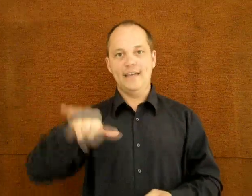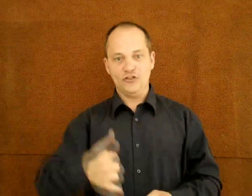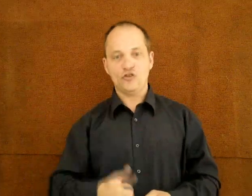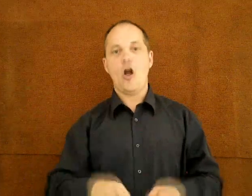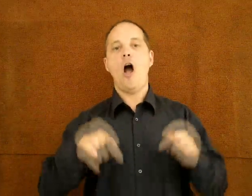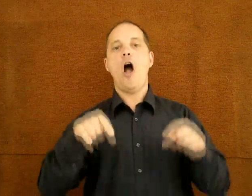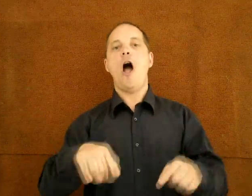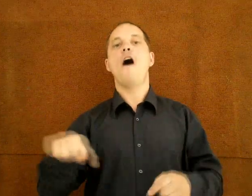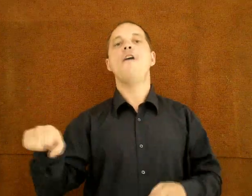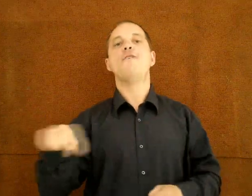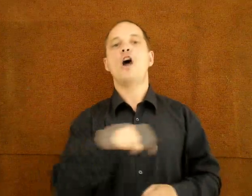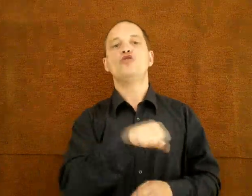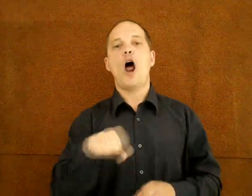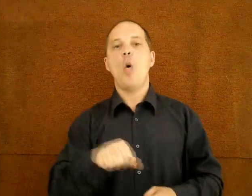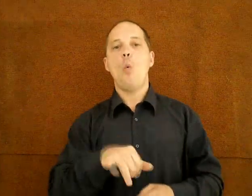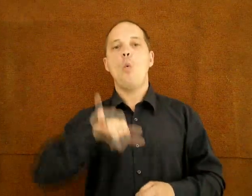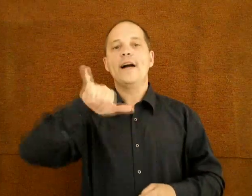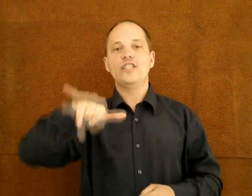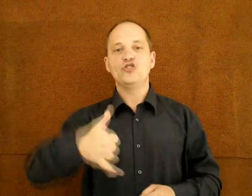akkor könnyebb lesz a vasalás,